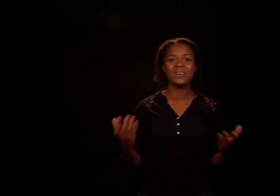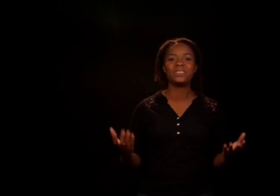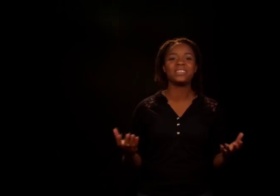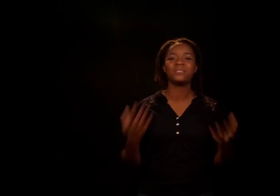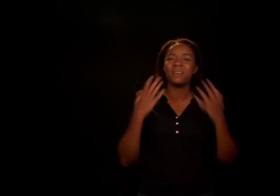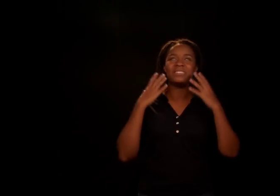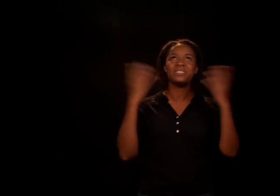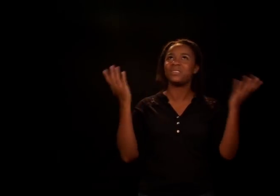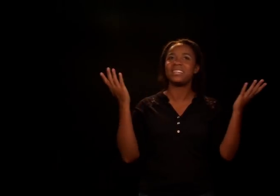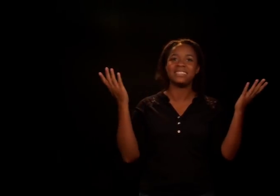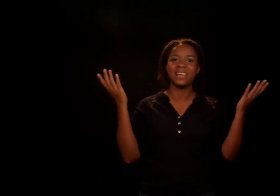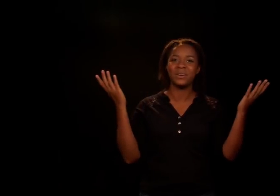conceda una visión del cielo.